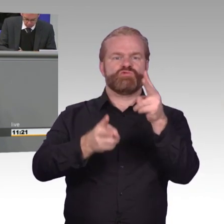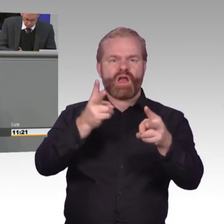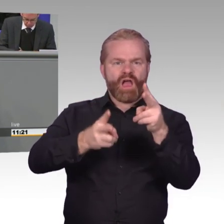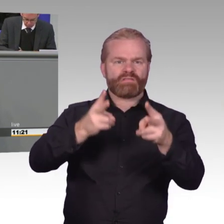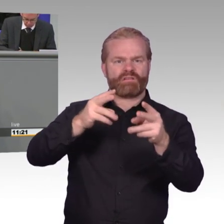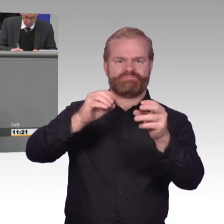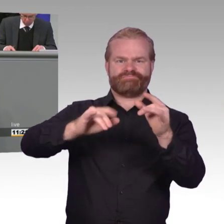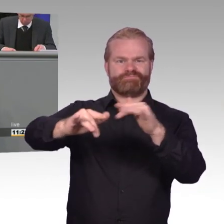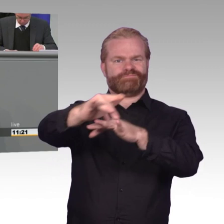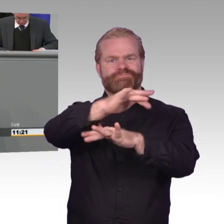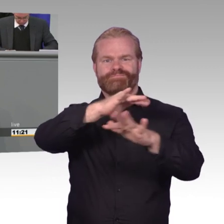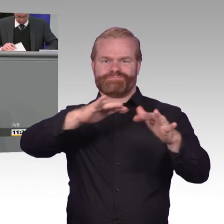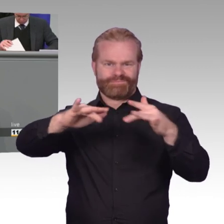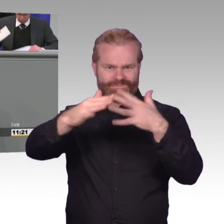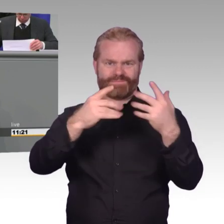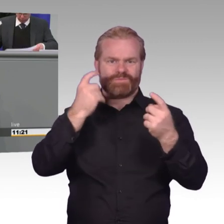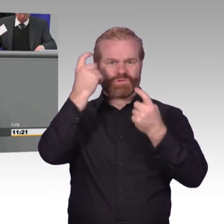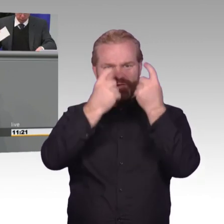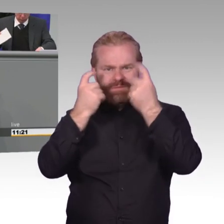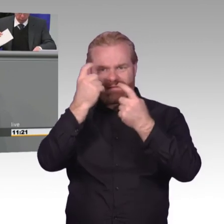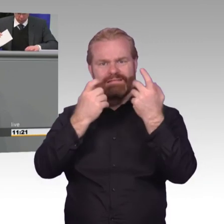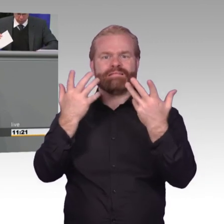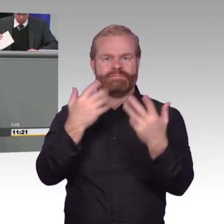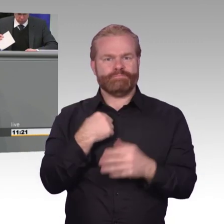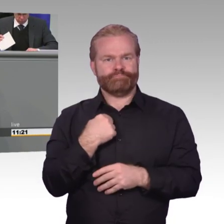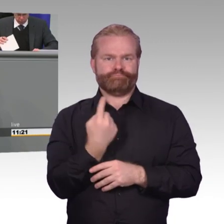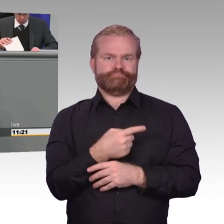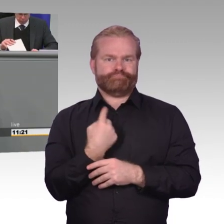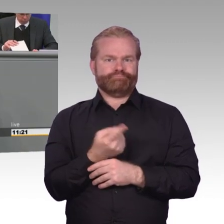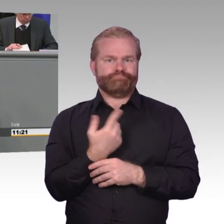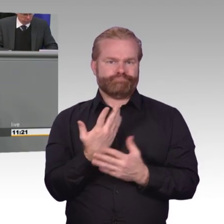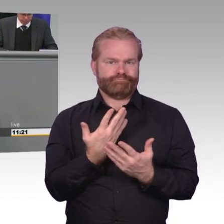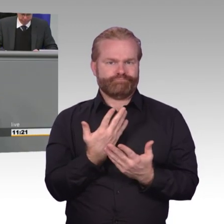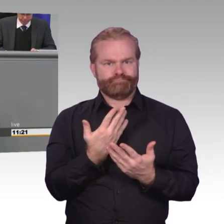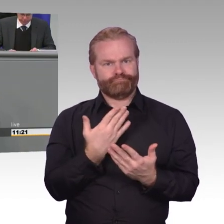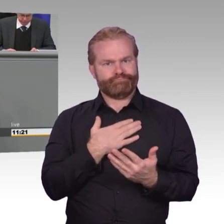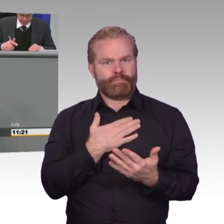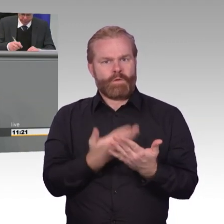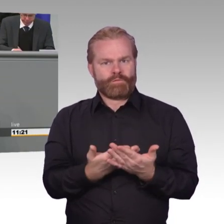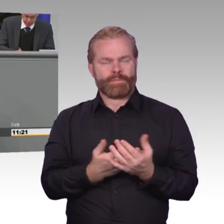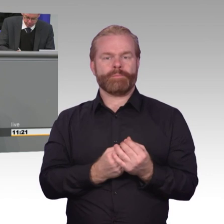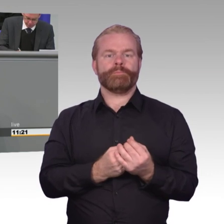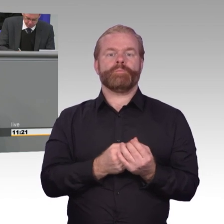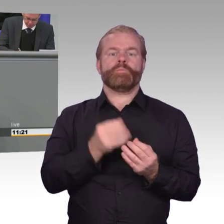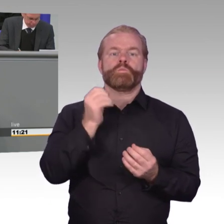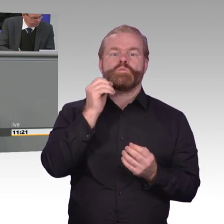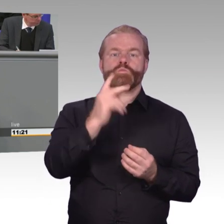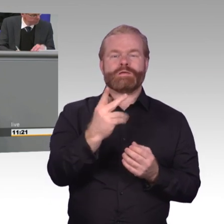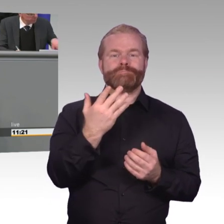mit, werben wir, dass jeder Einzelne stärker auf seine Sicherheit und seine Informationen, die er preisgibt, achtet und beraten wir dieses